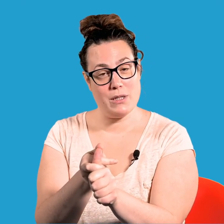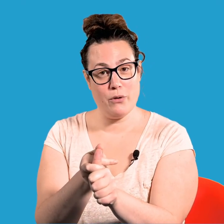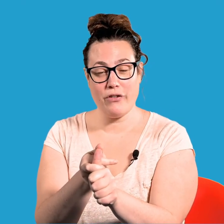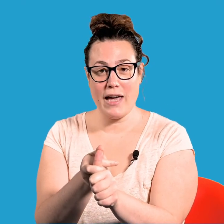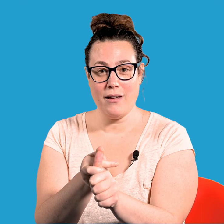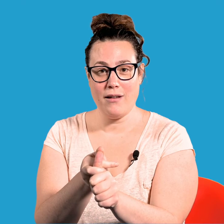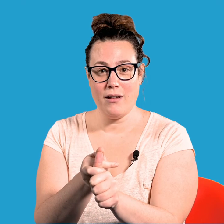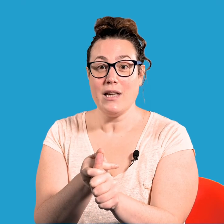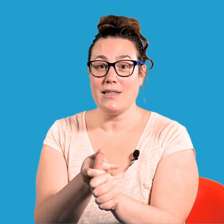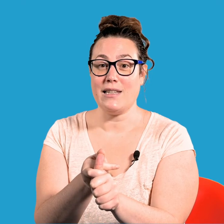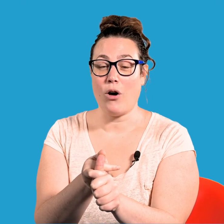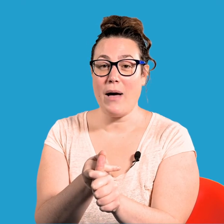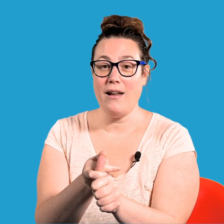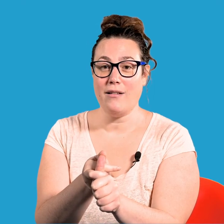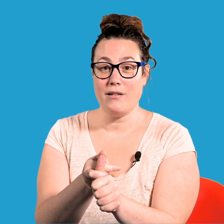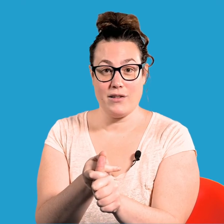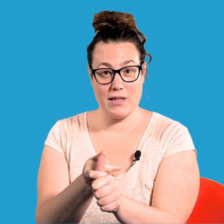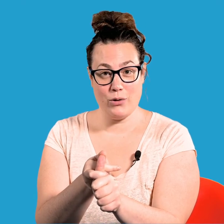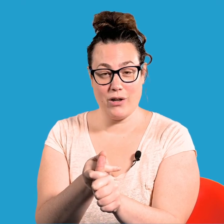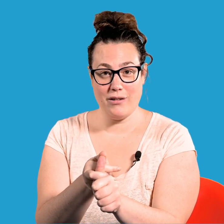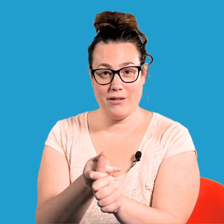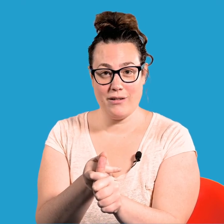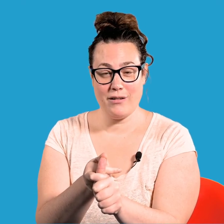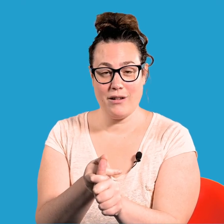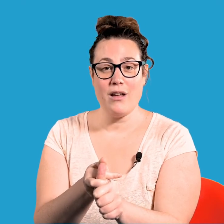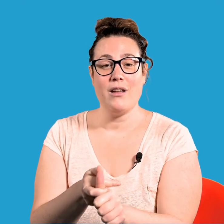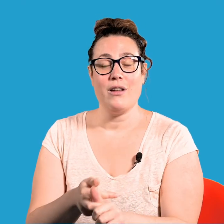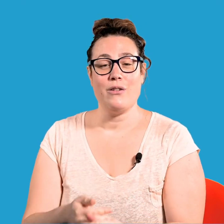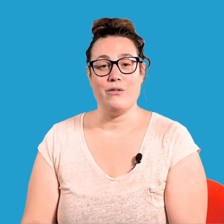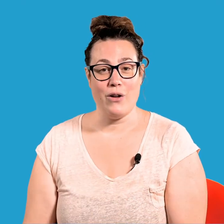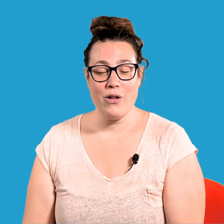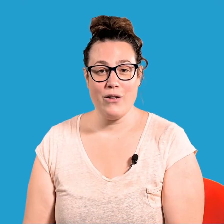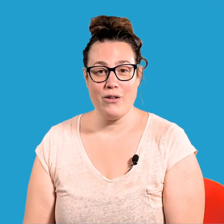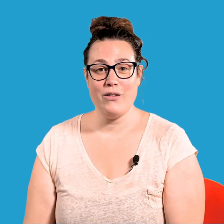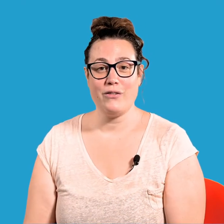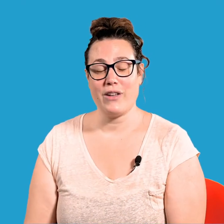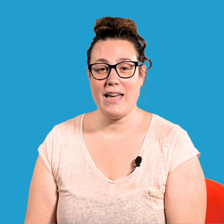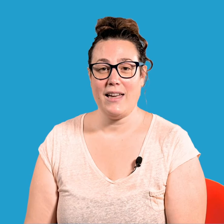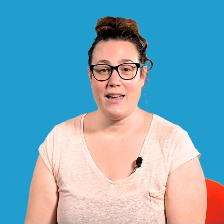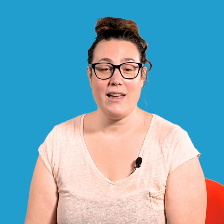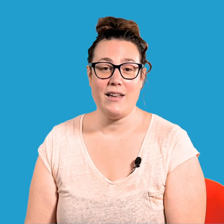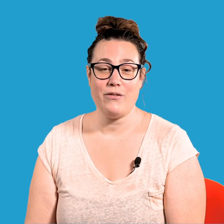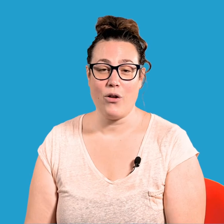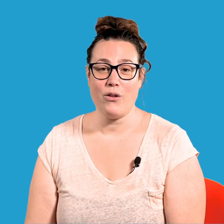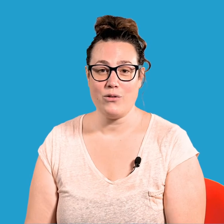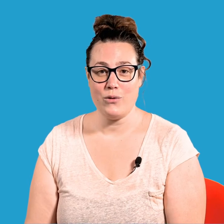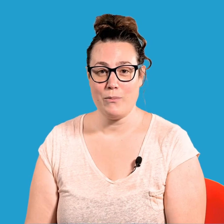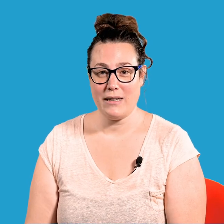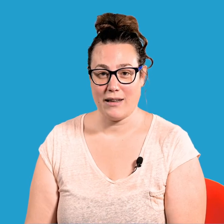petit peu frais. C'est normal, c'est l'automne. Vent frais, vent du matin,